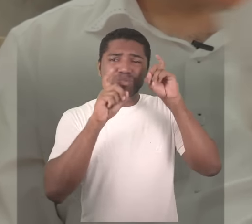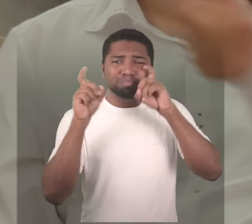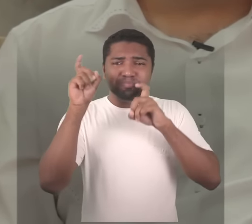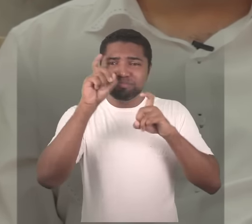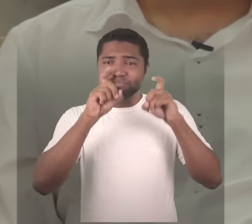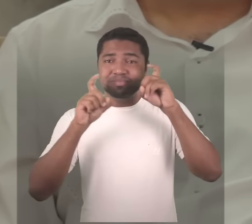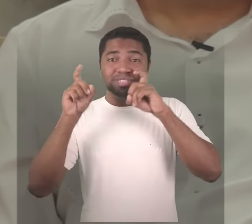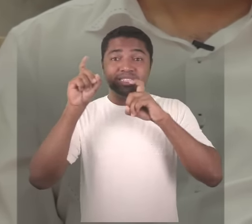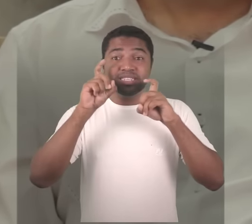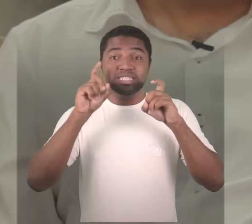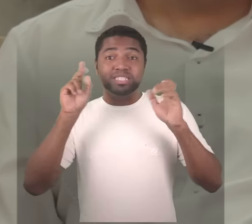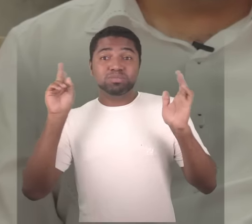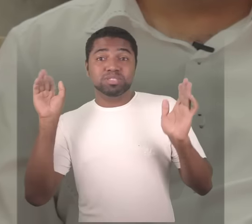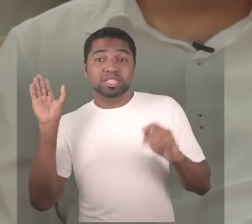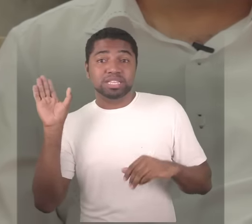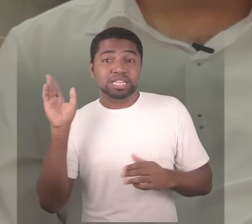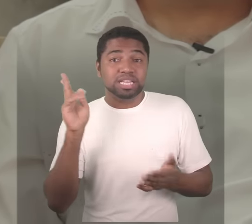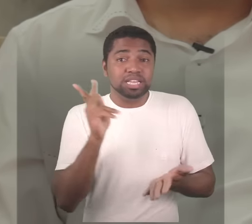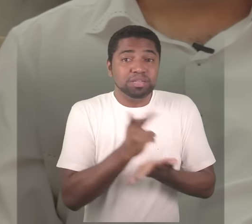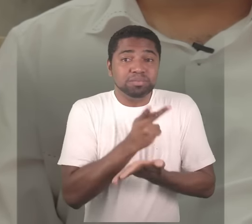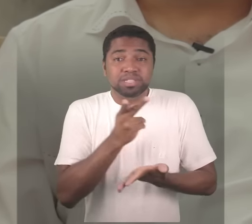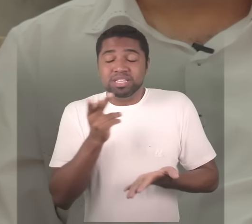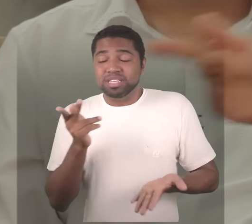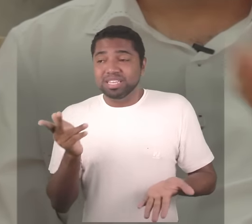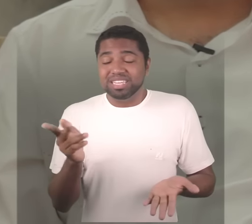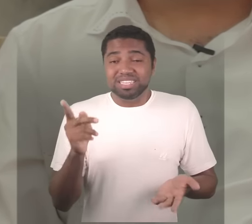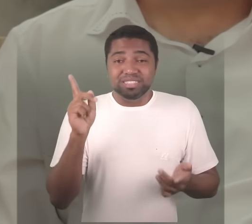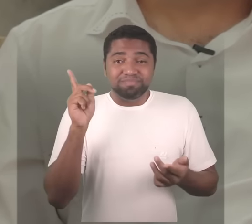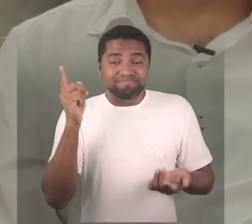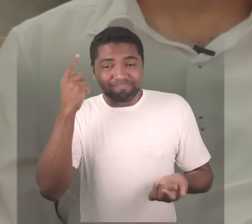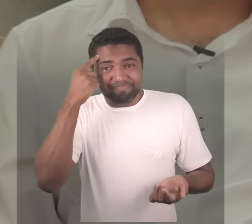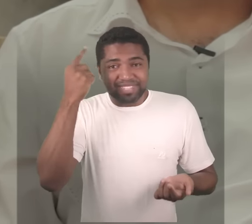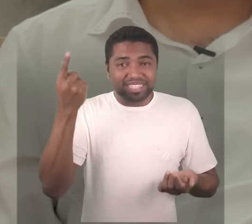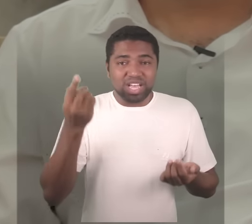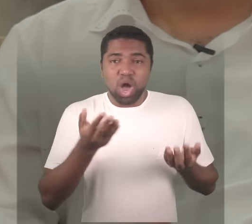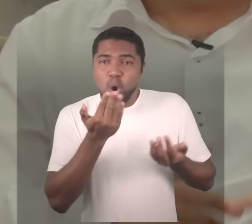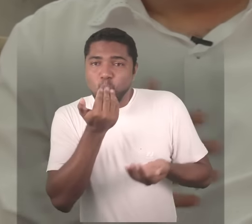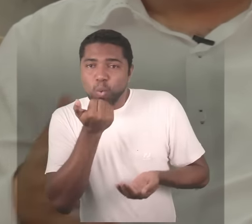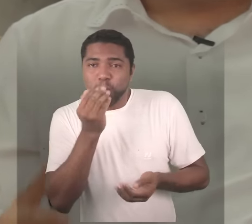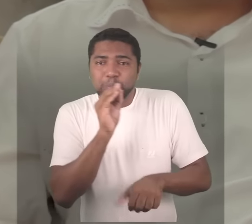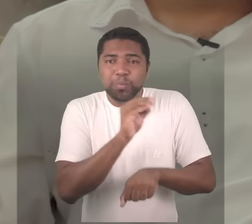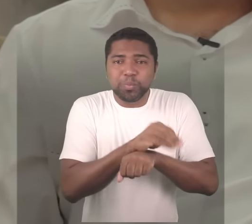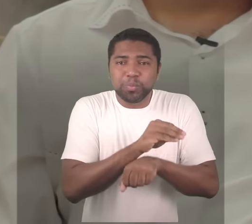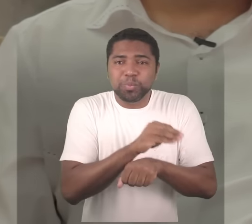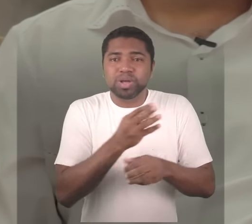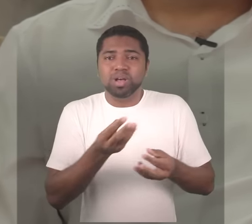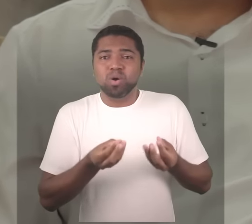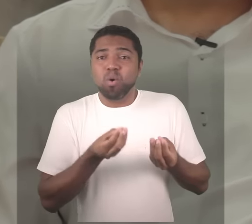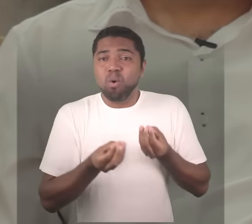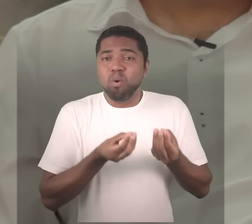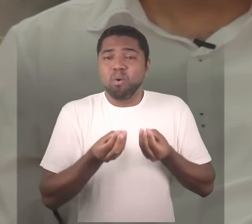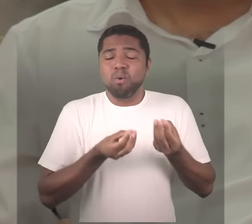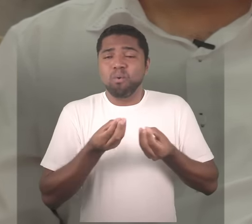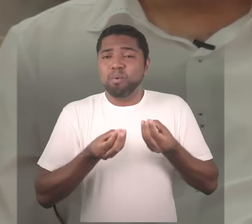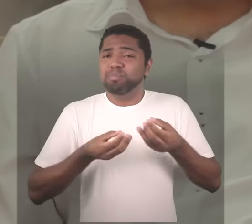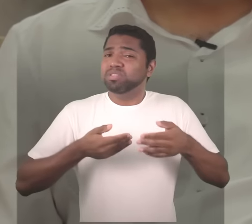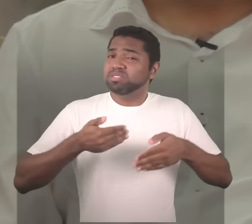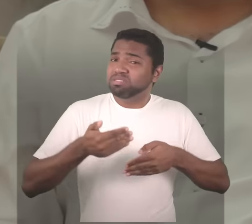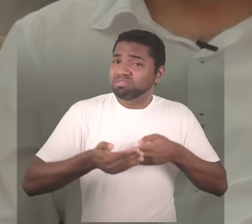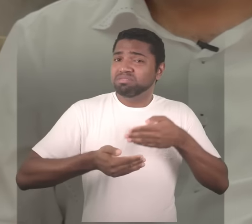repente tinha as dificuldades com relação à alimentação com relação à brincadeira foi um processo muito normal com relação